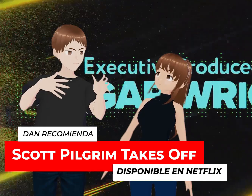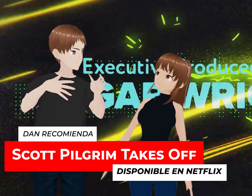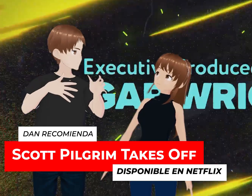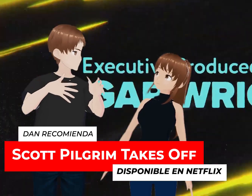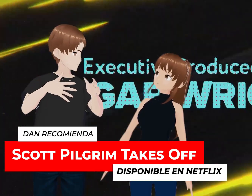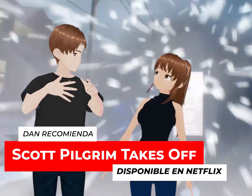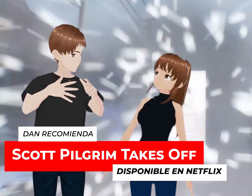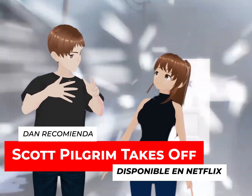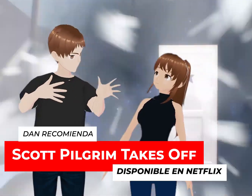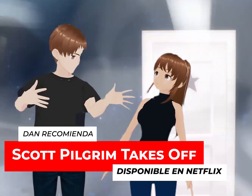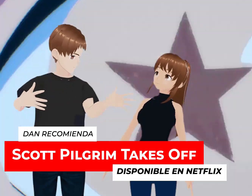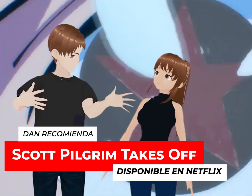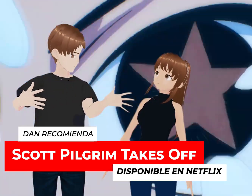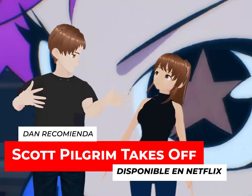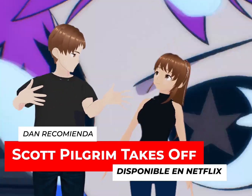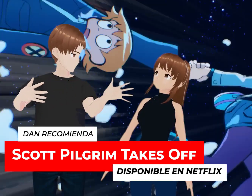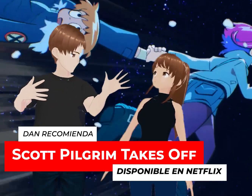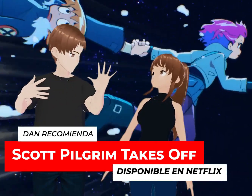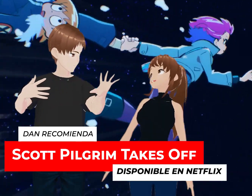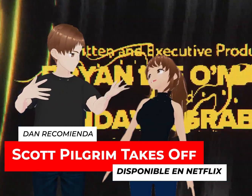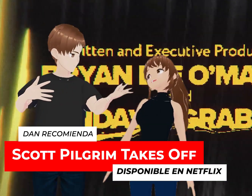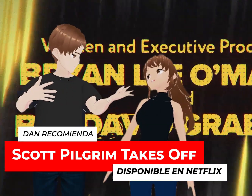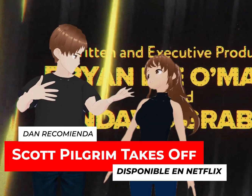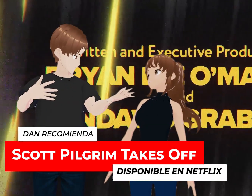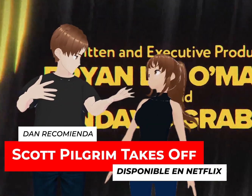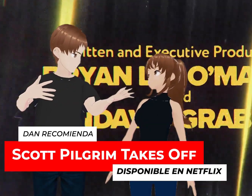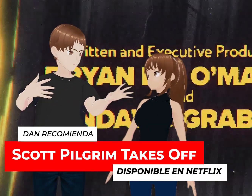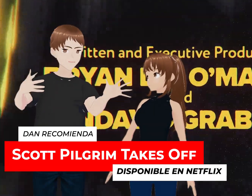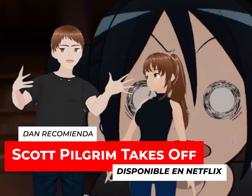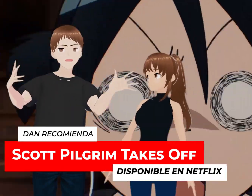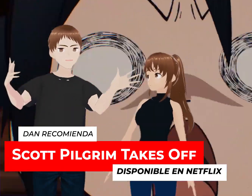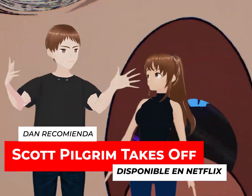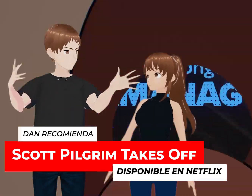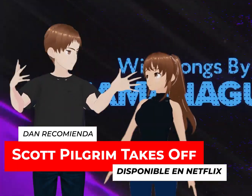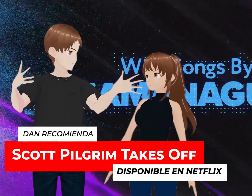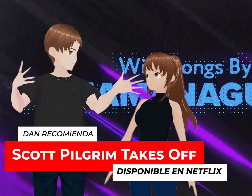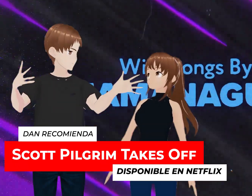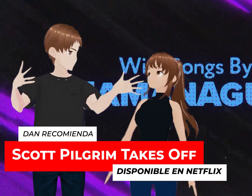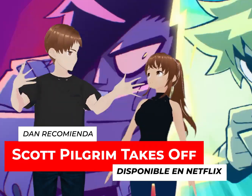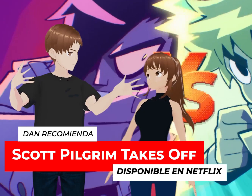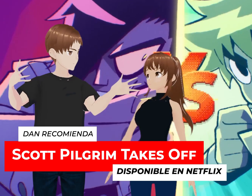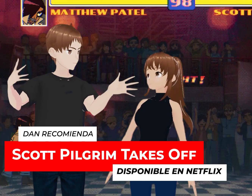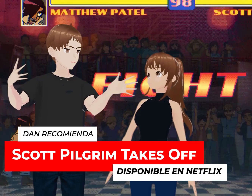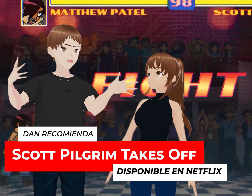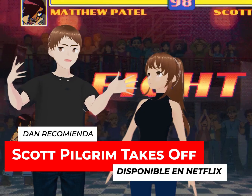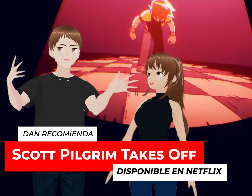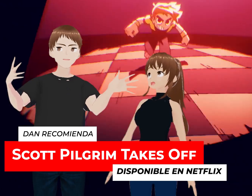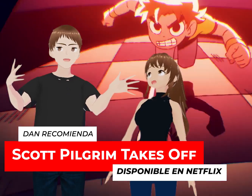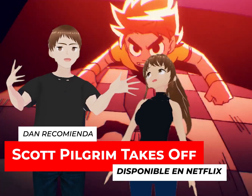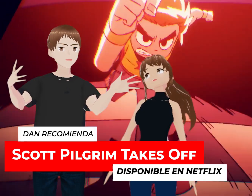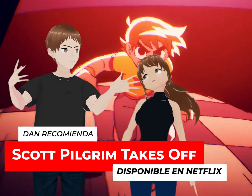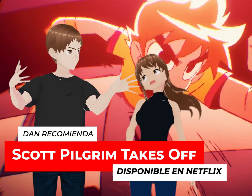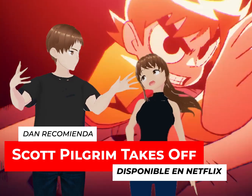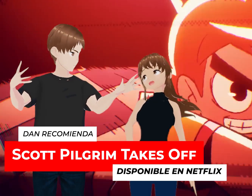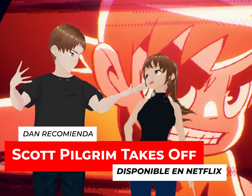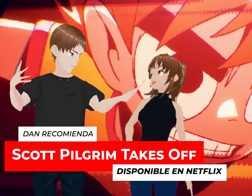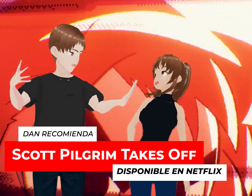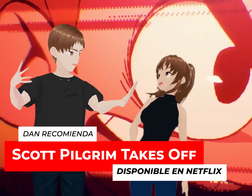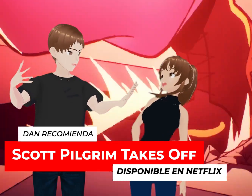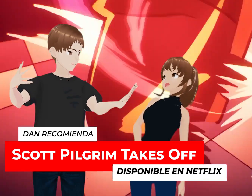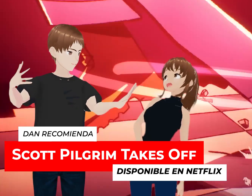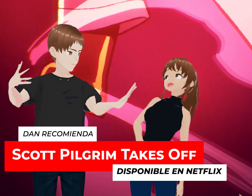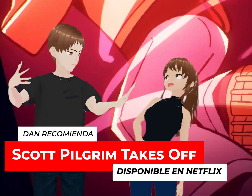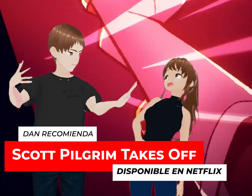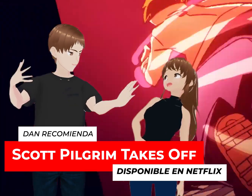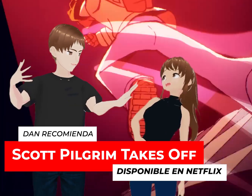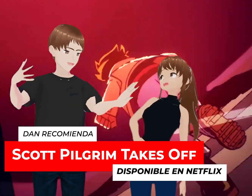pero trajeron a todo el cast. Y si ustedes se acuerdan de esa película que fue hace casi 20 años o 15 años, ¡ay Dios, no! No, como 20. 10